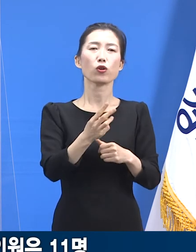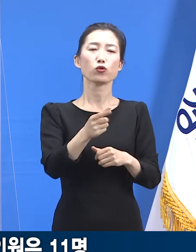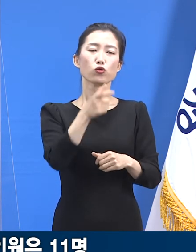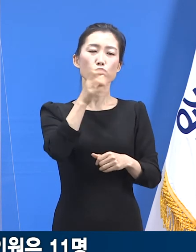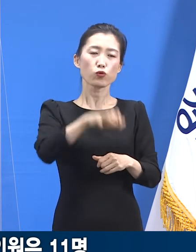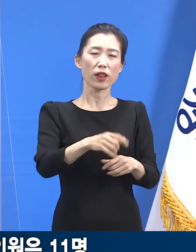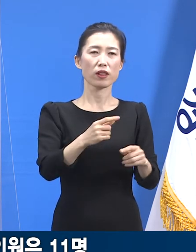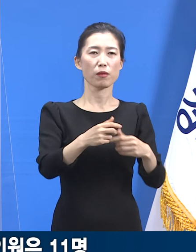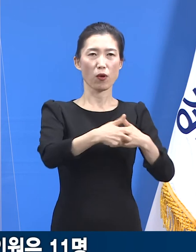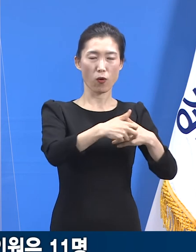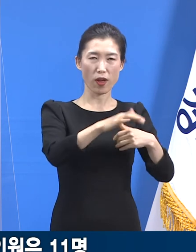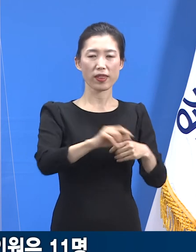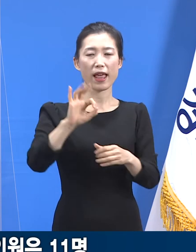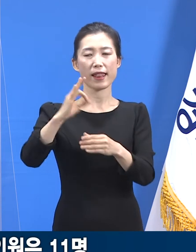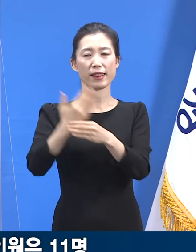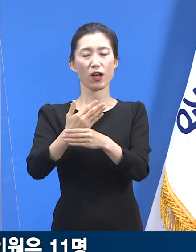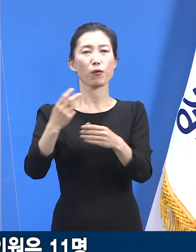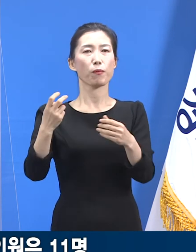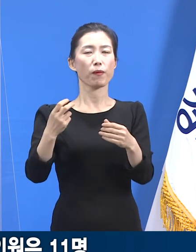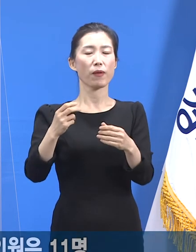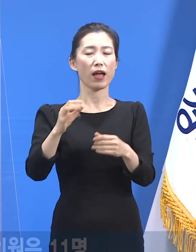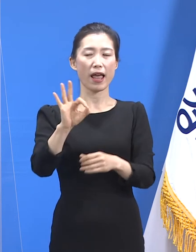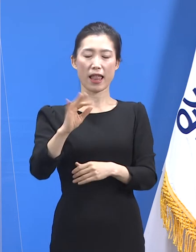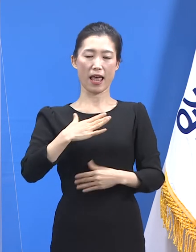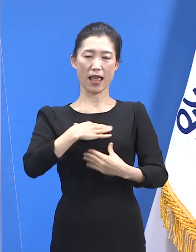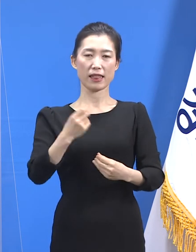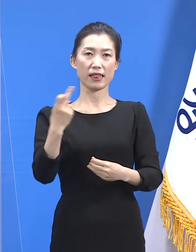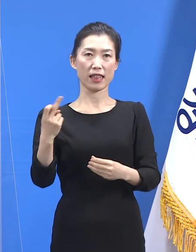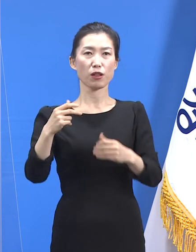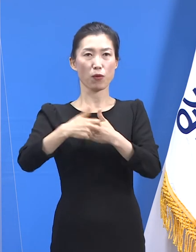안성병원에서 총 18건 진행되었습니다.